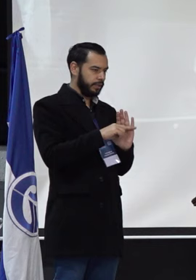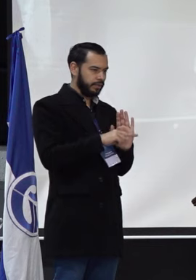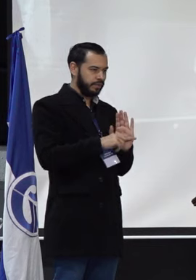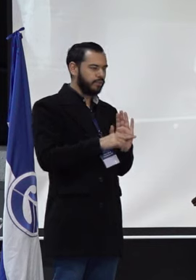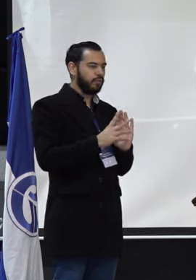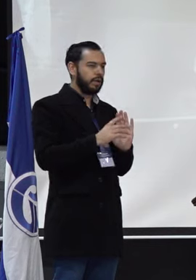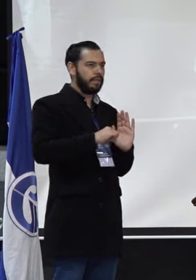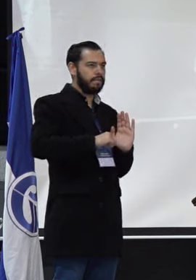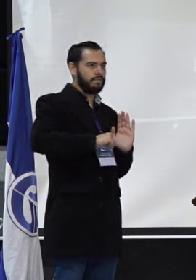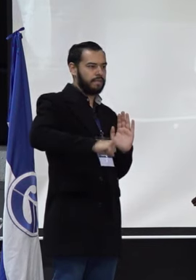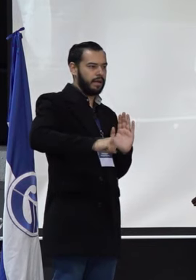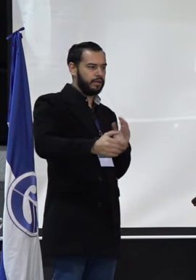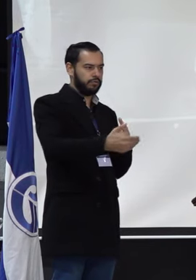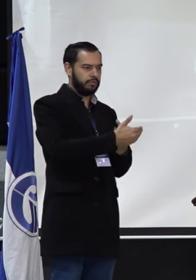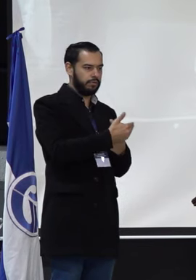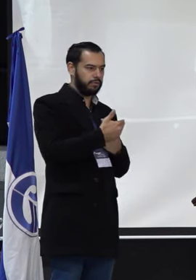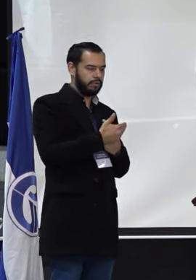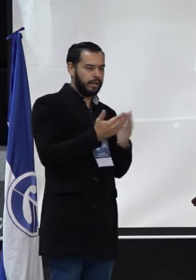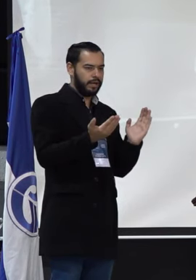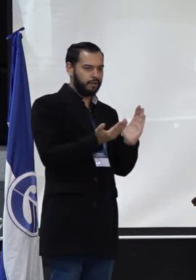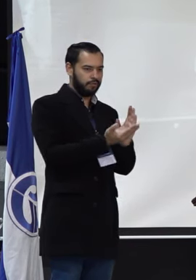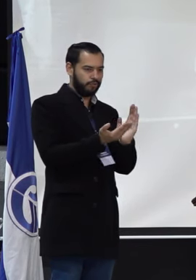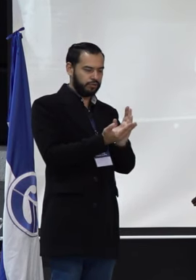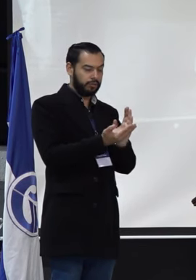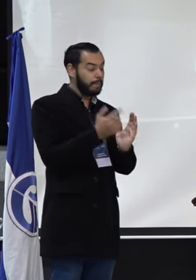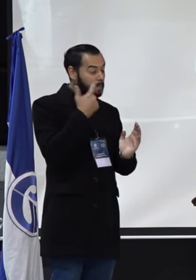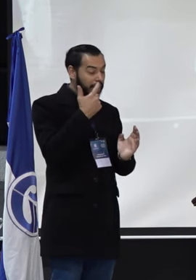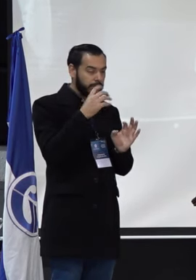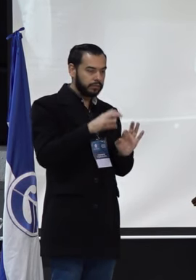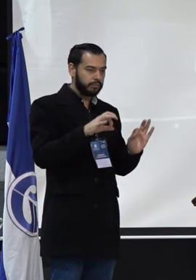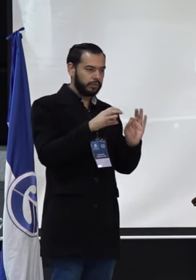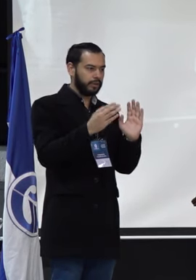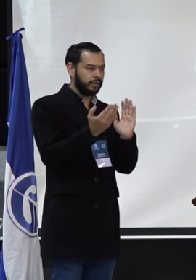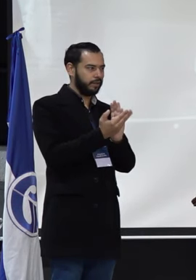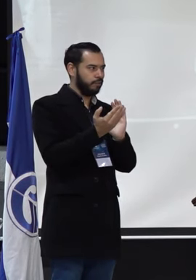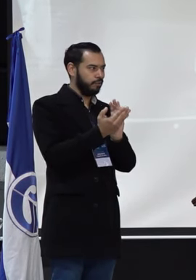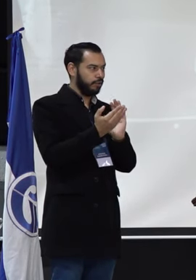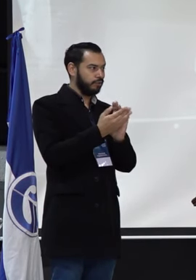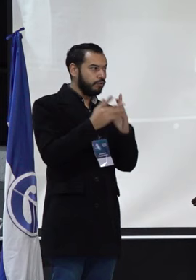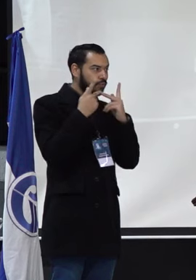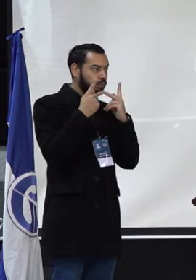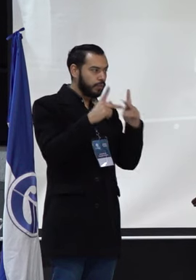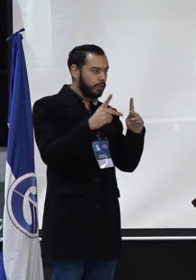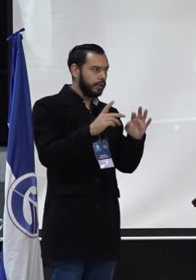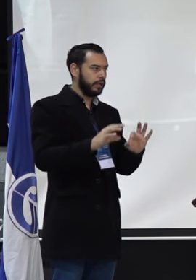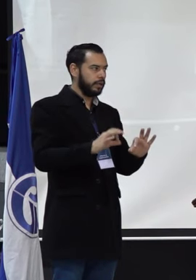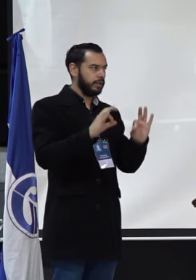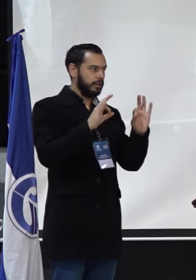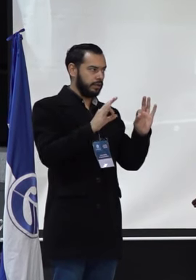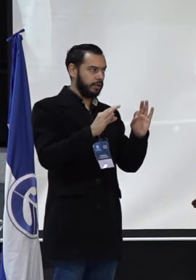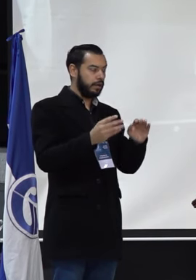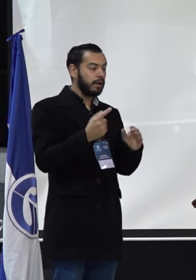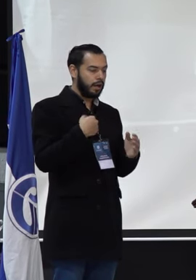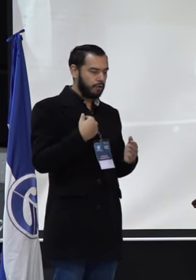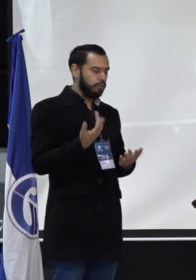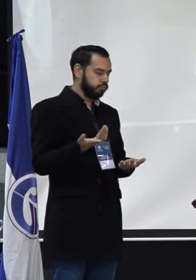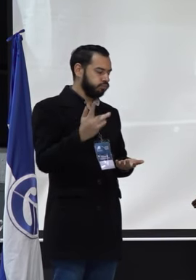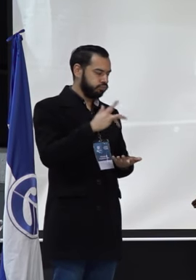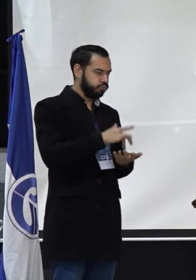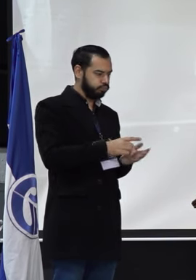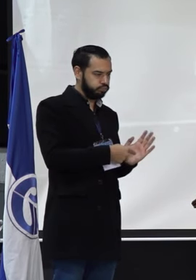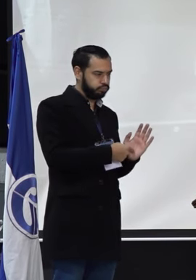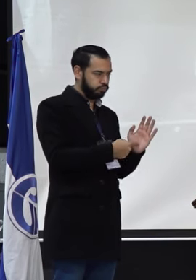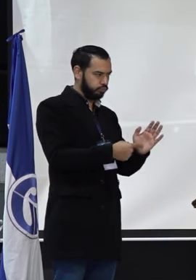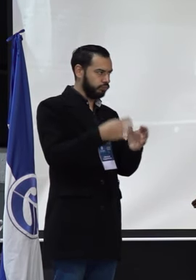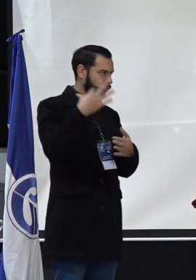de la educación y de la educación pública y de calidad. Eso es lo que nos hace presentarnos para